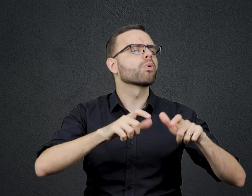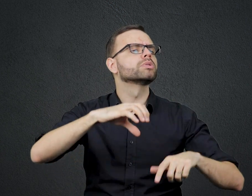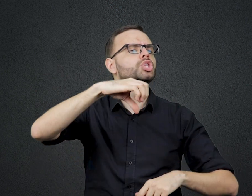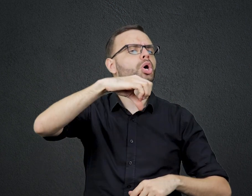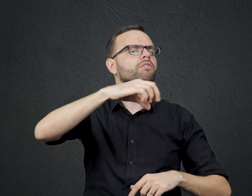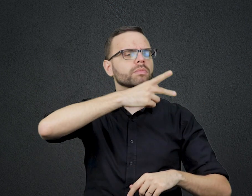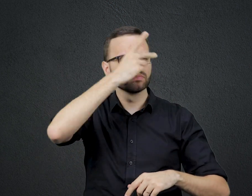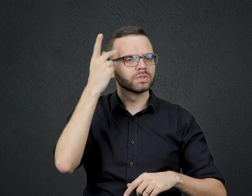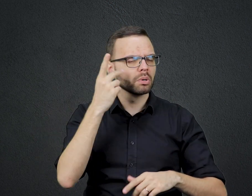Lucas 17